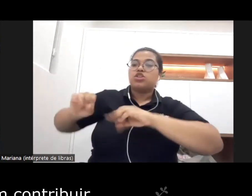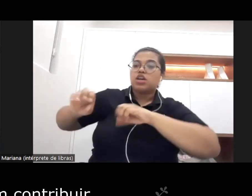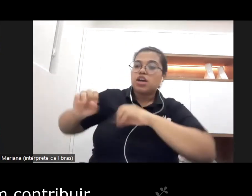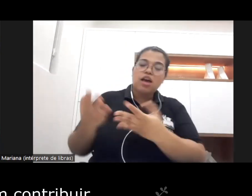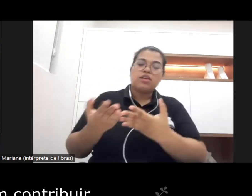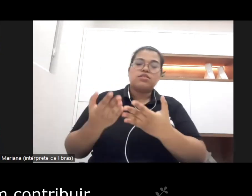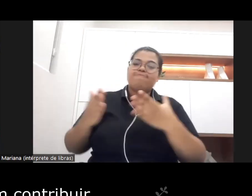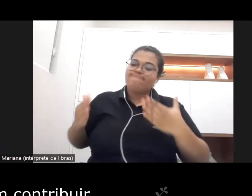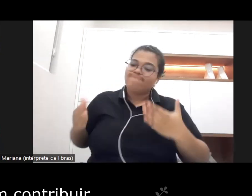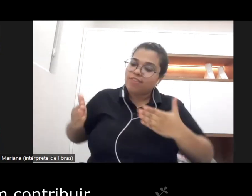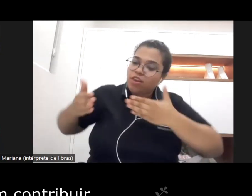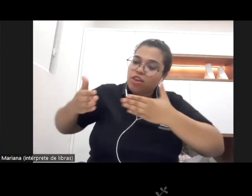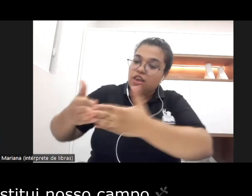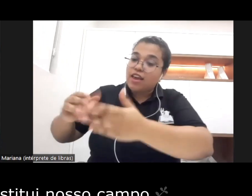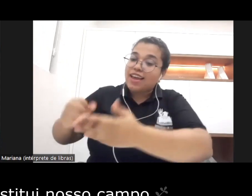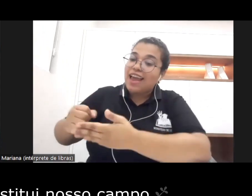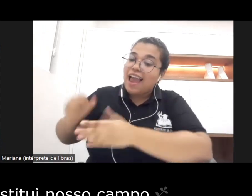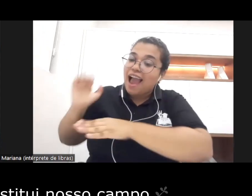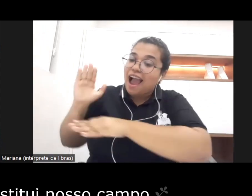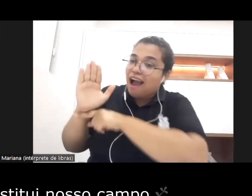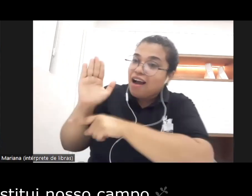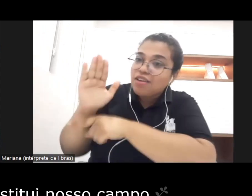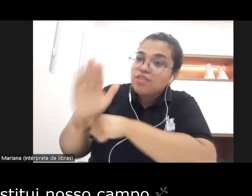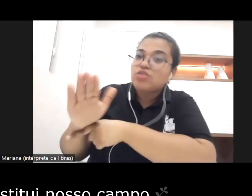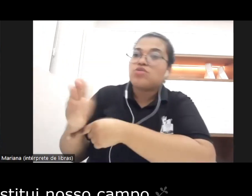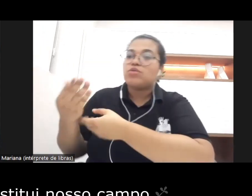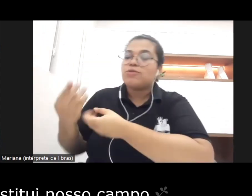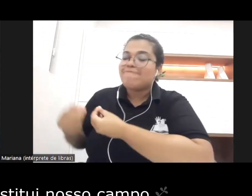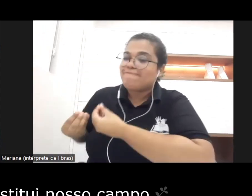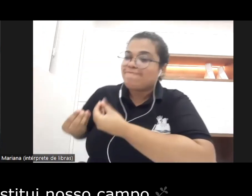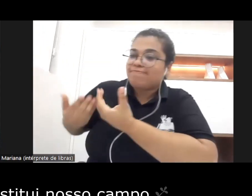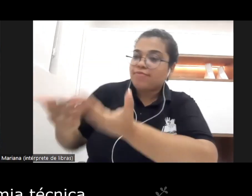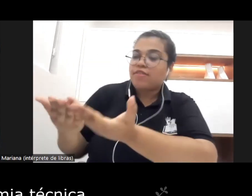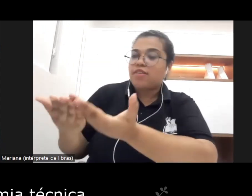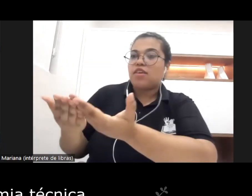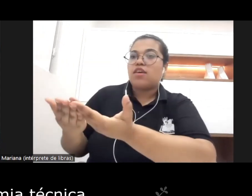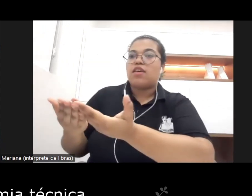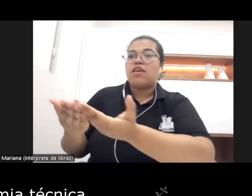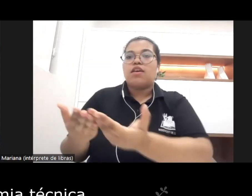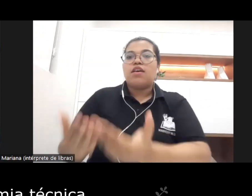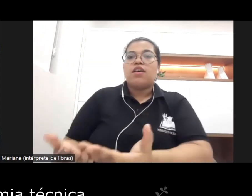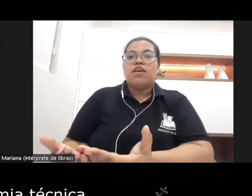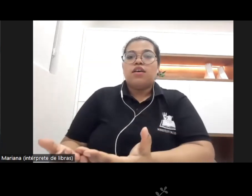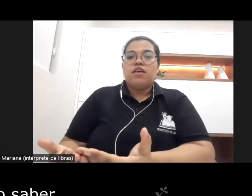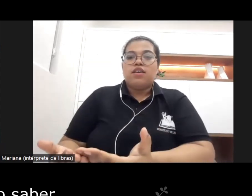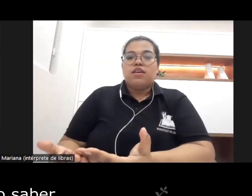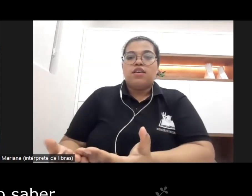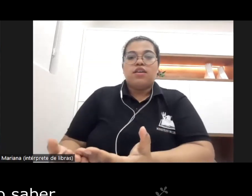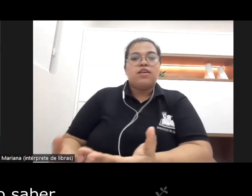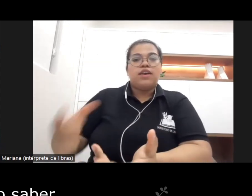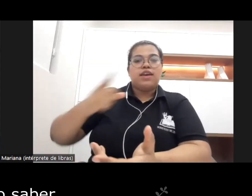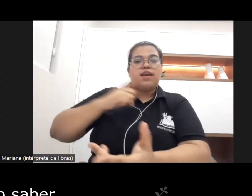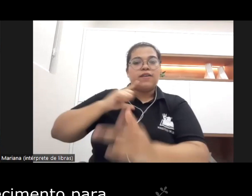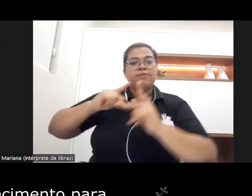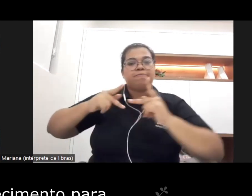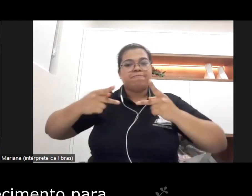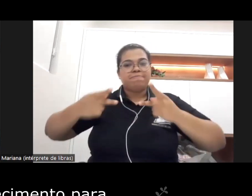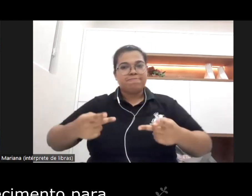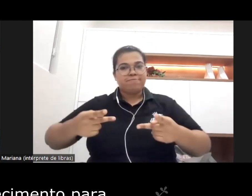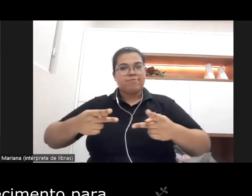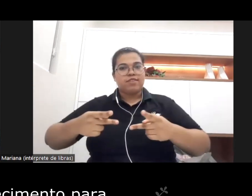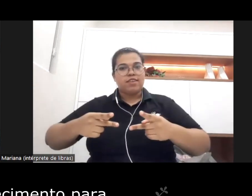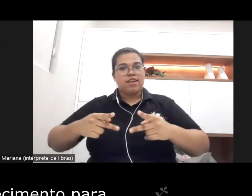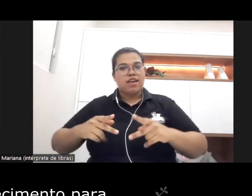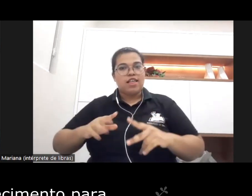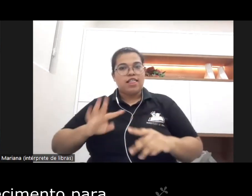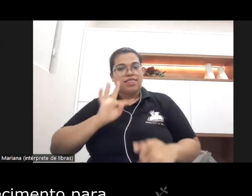contribuir com aquilo que constitui nosso campo de autonomia técnica com nosso saber com nosso